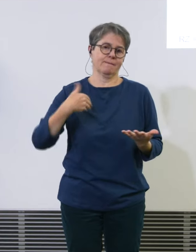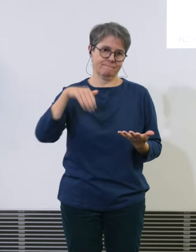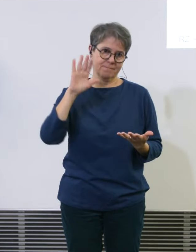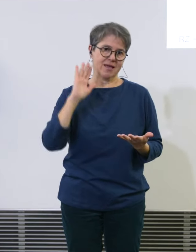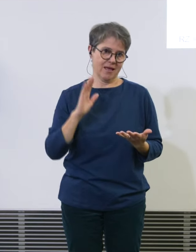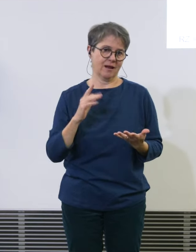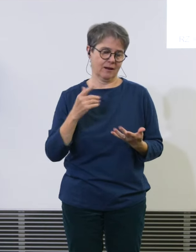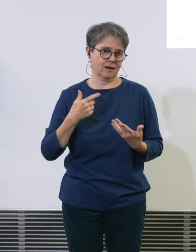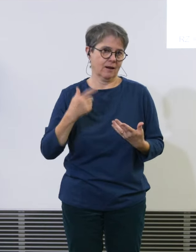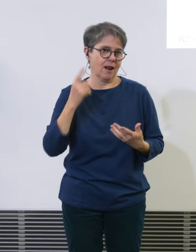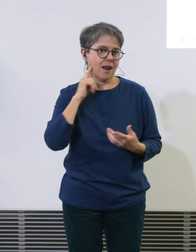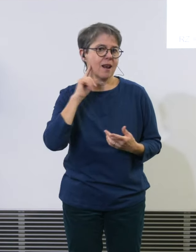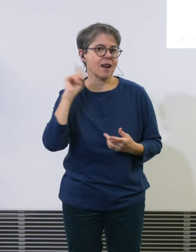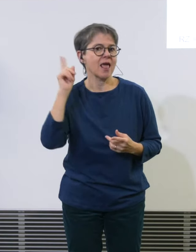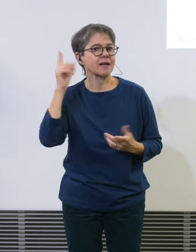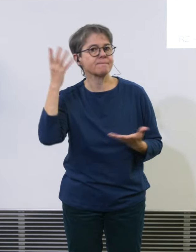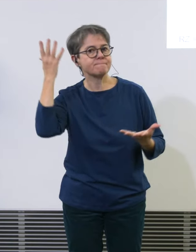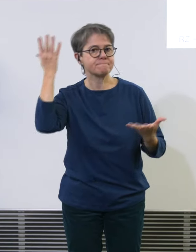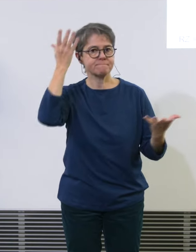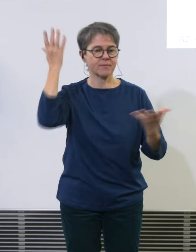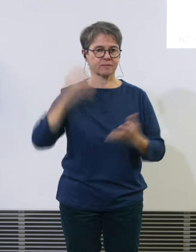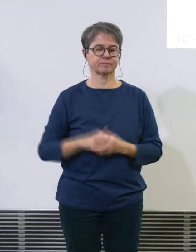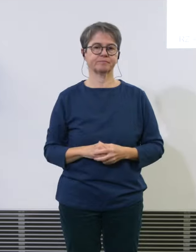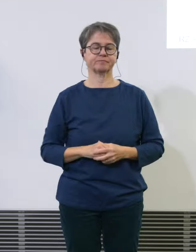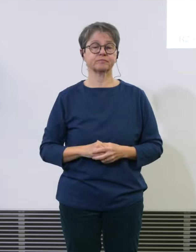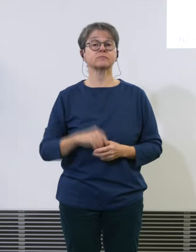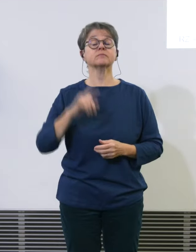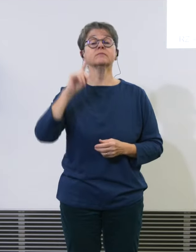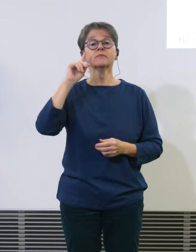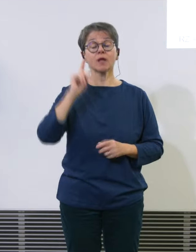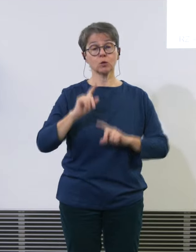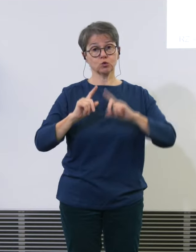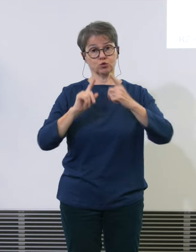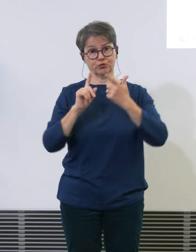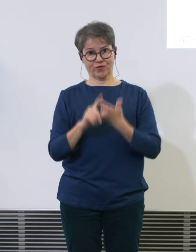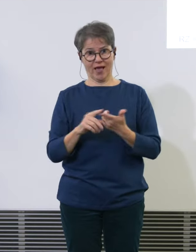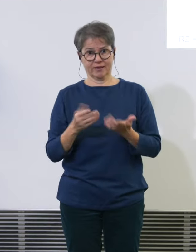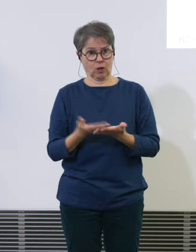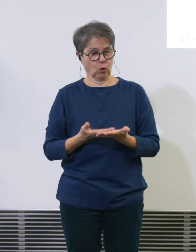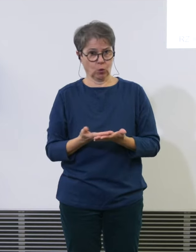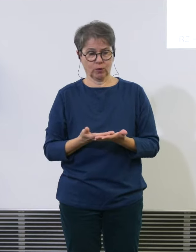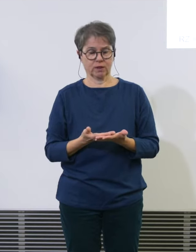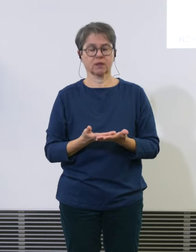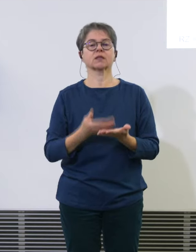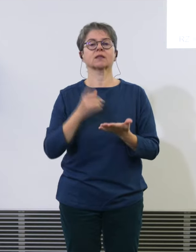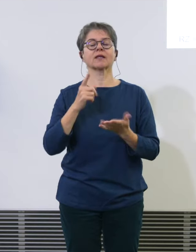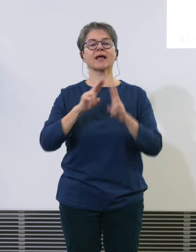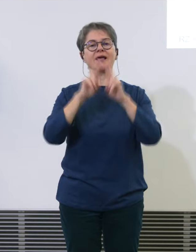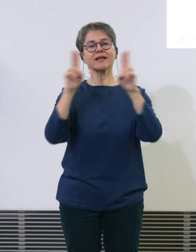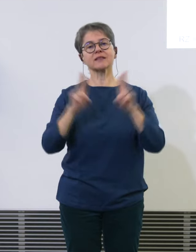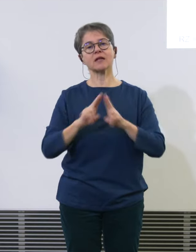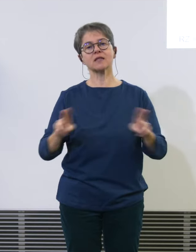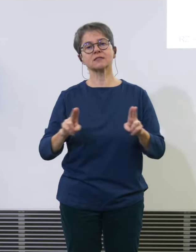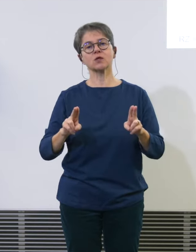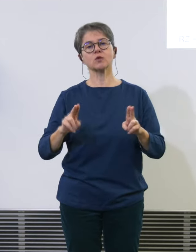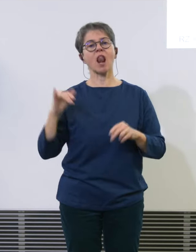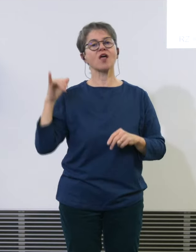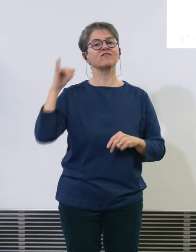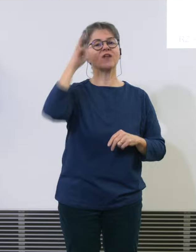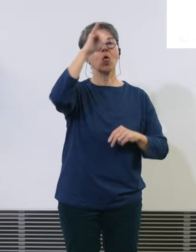mehr Lärm. Und der andere Grund dafür ist das internationale Flugnetz. Und das muss man sagen,